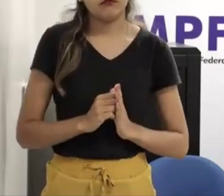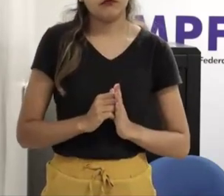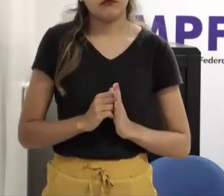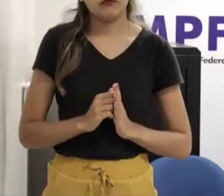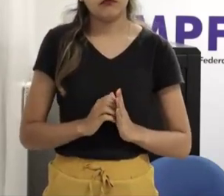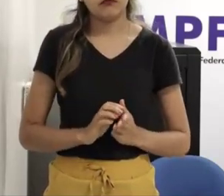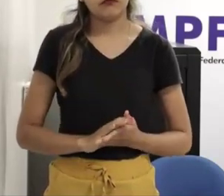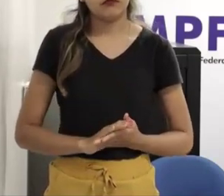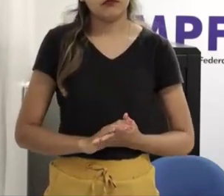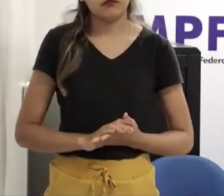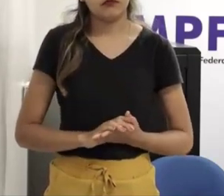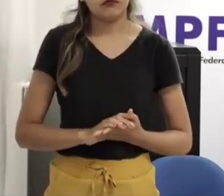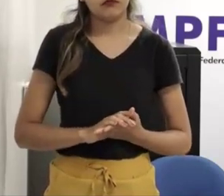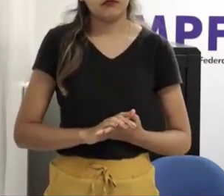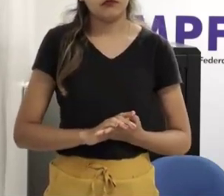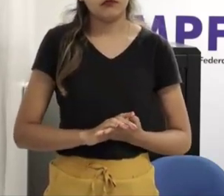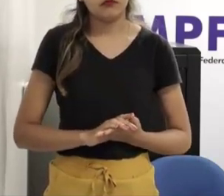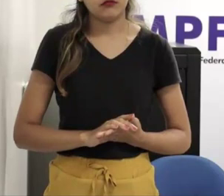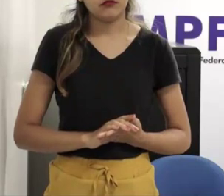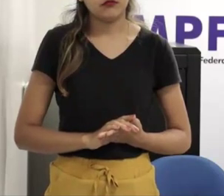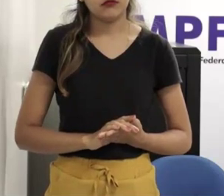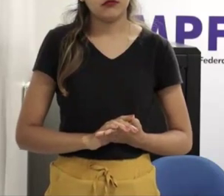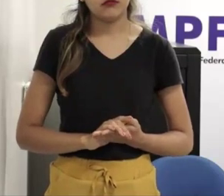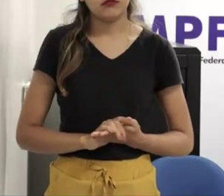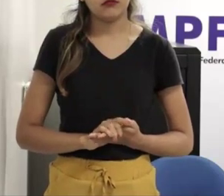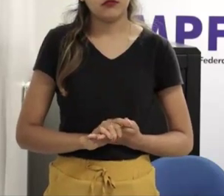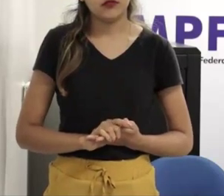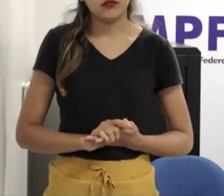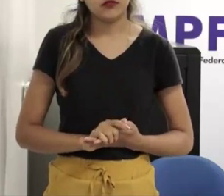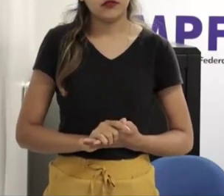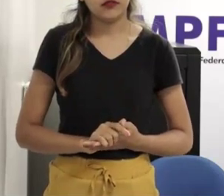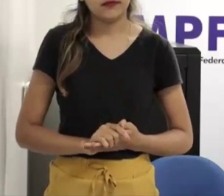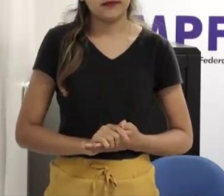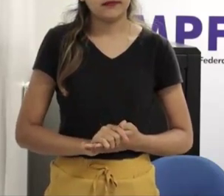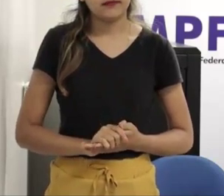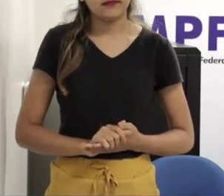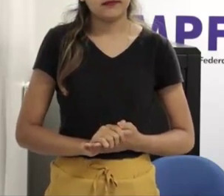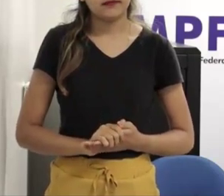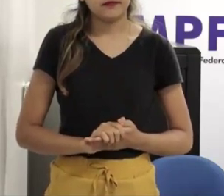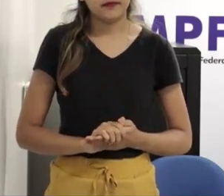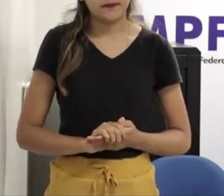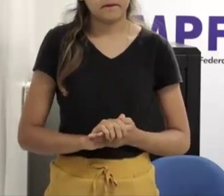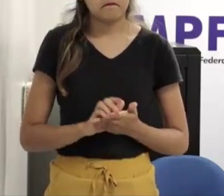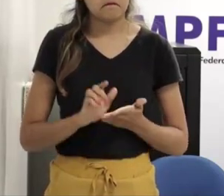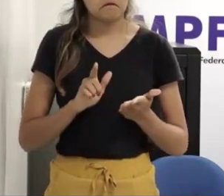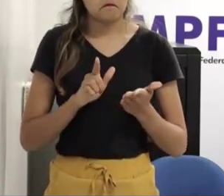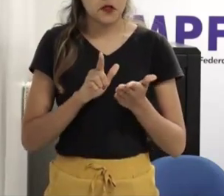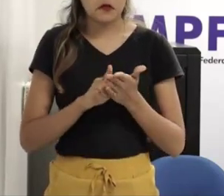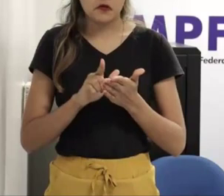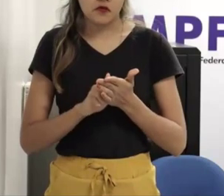as técnicas diante todas as terapias quando você estiver de frente a uma pessoa só escute né